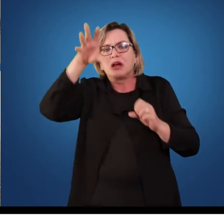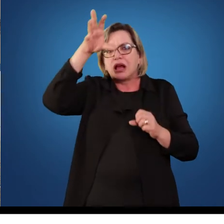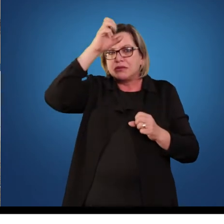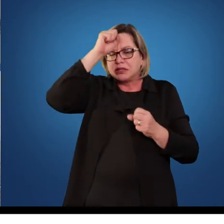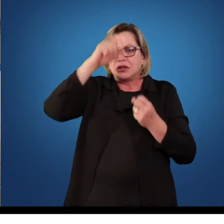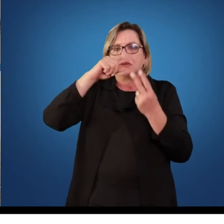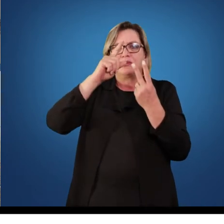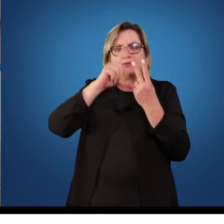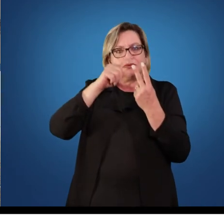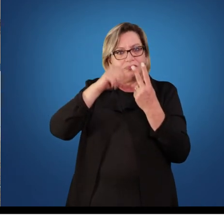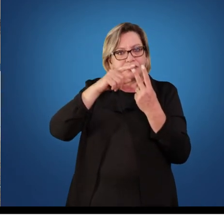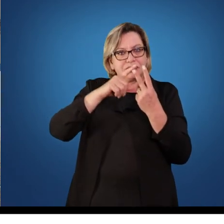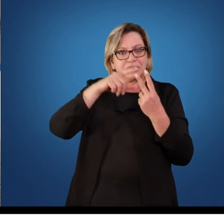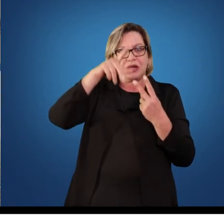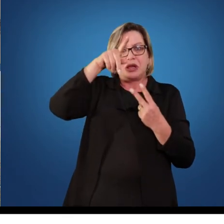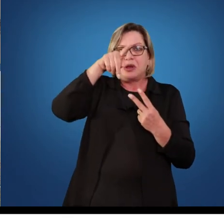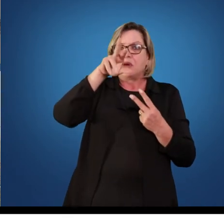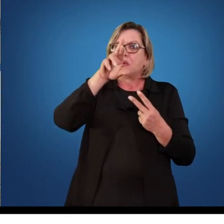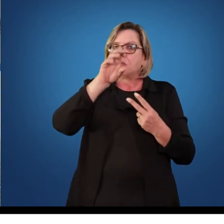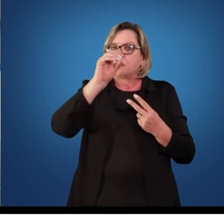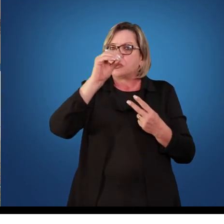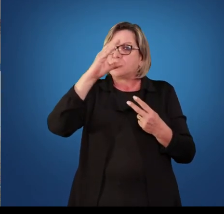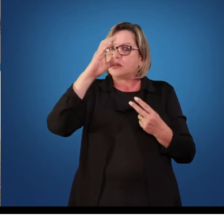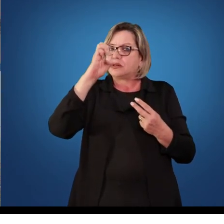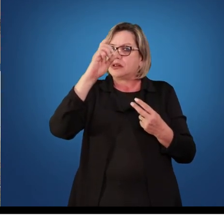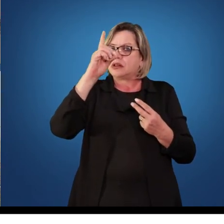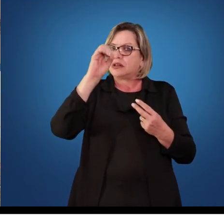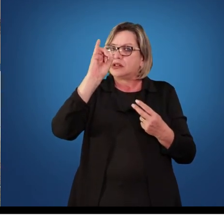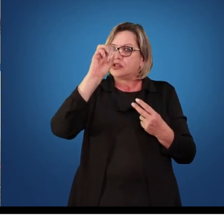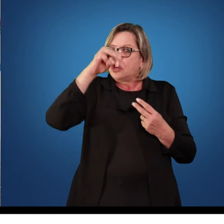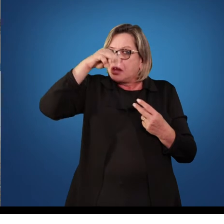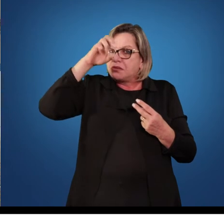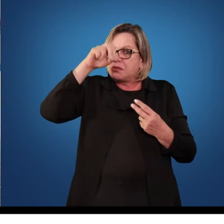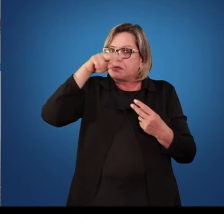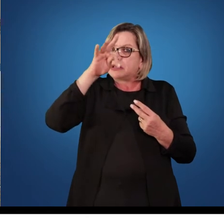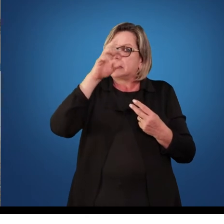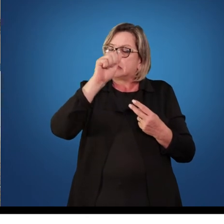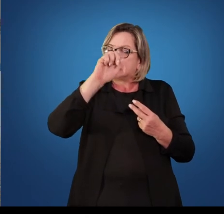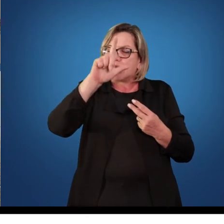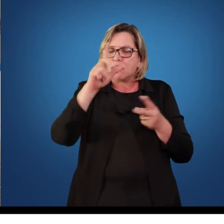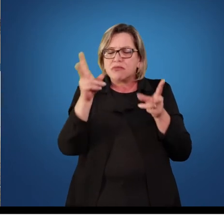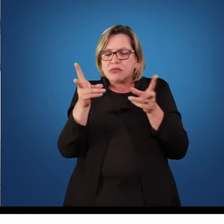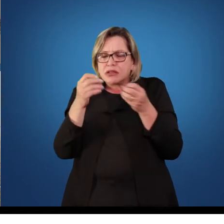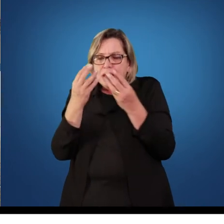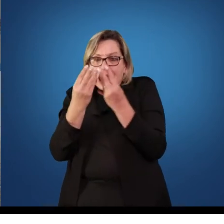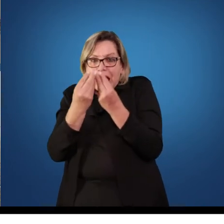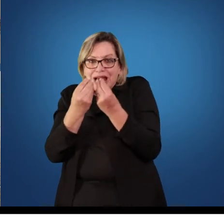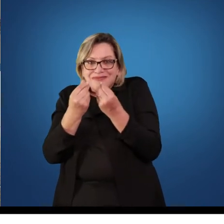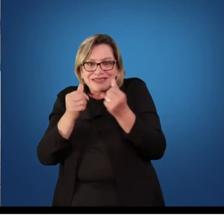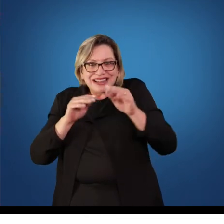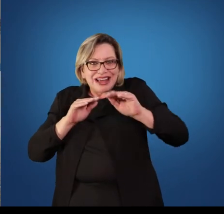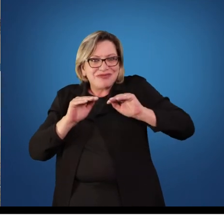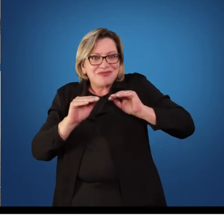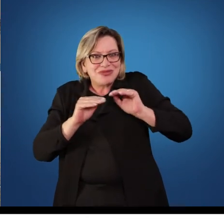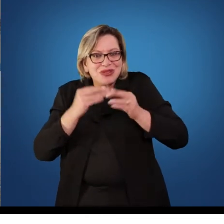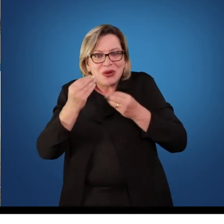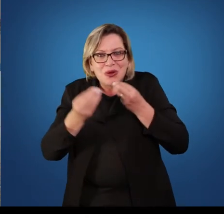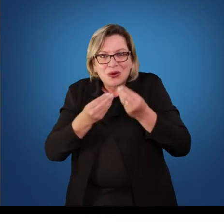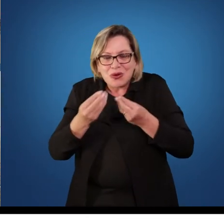dimensão procedimental, nós vamos avaliar algumas habilidades motoras, aquisição de habilidades